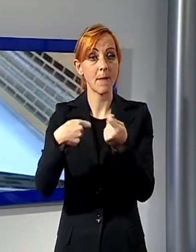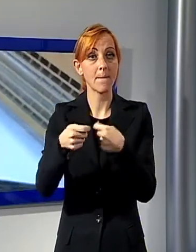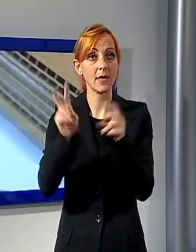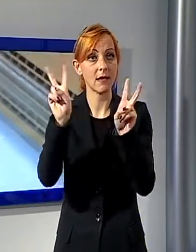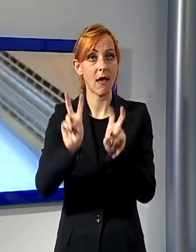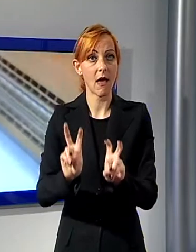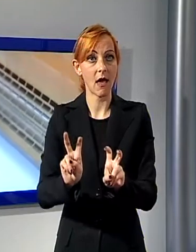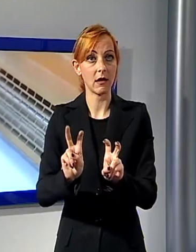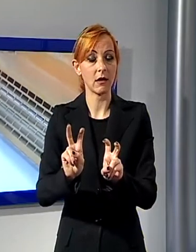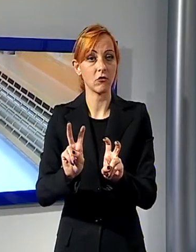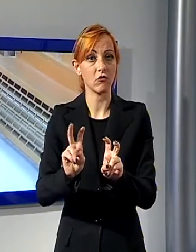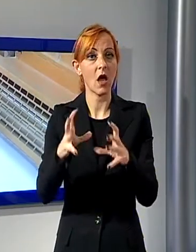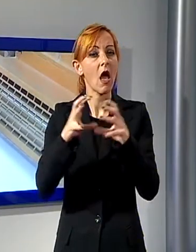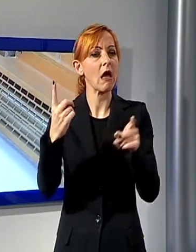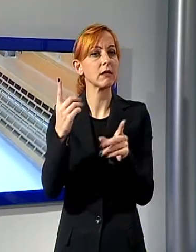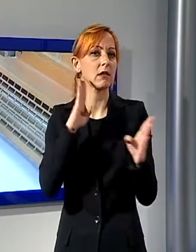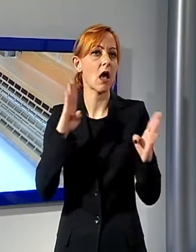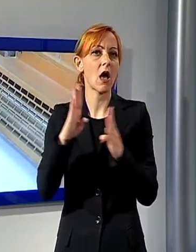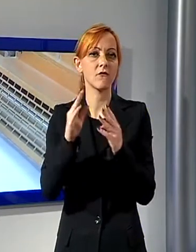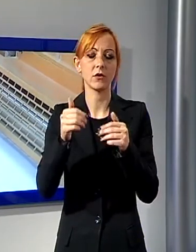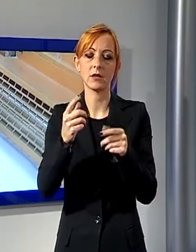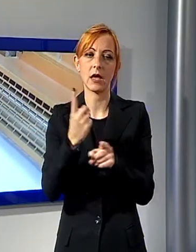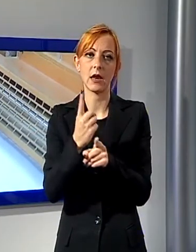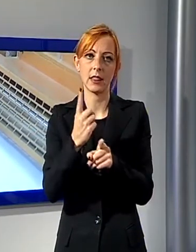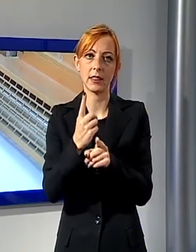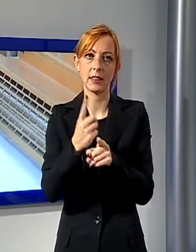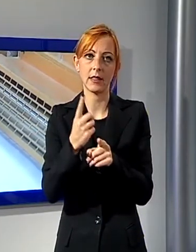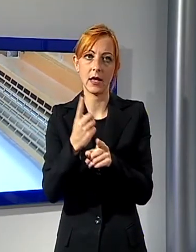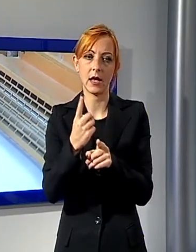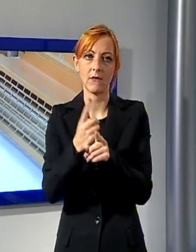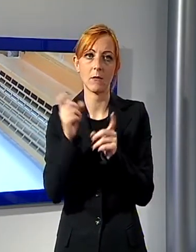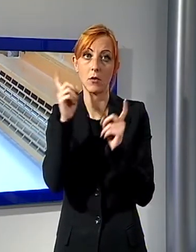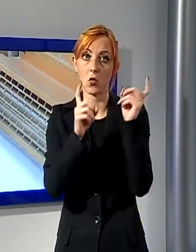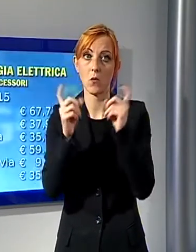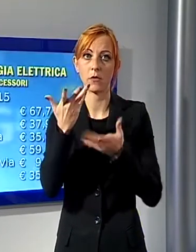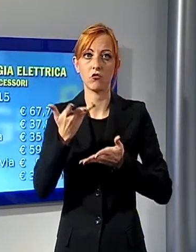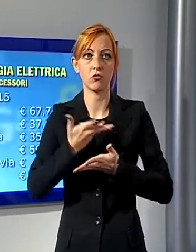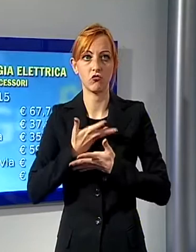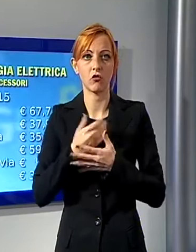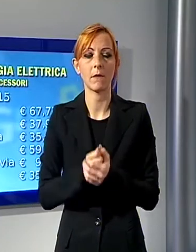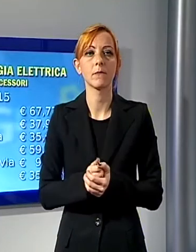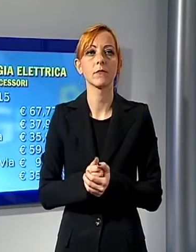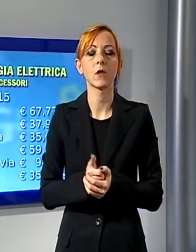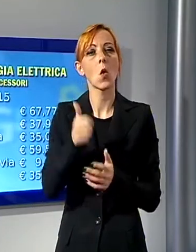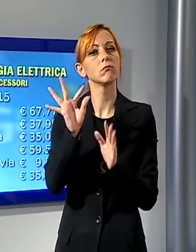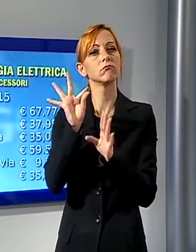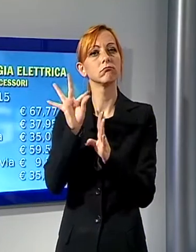affrontare le aziende nazionali rispetto agli altri competitors europei. Un dato fra tutti, il prezzo dell'energia